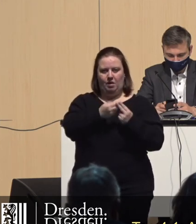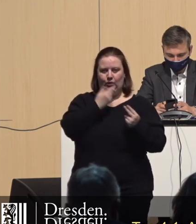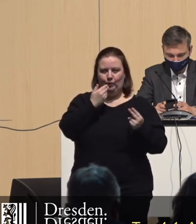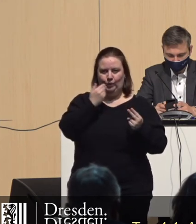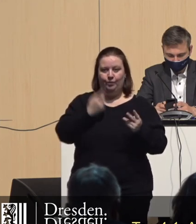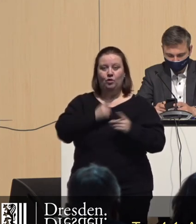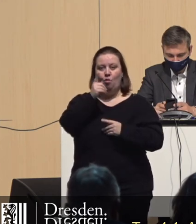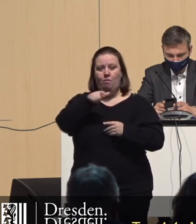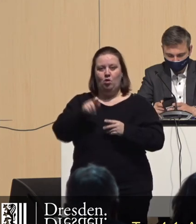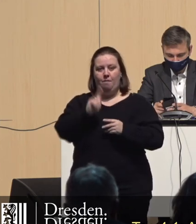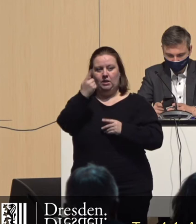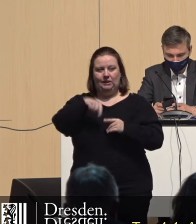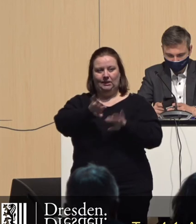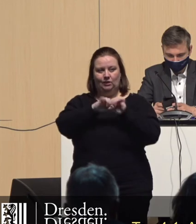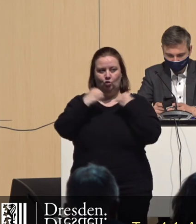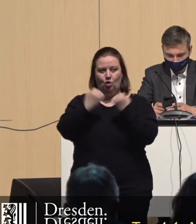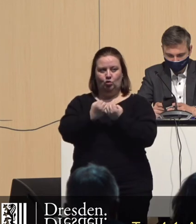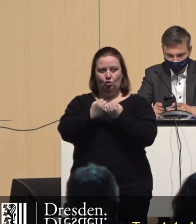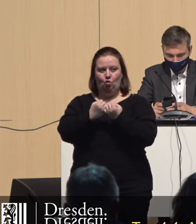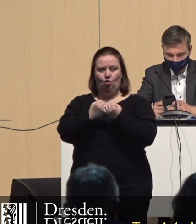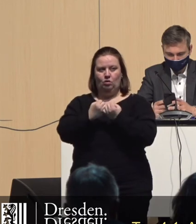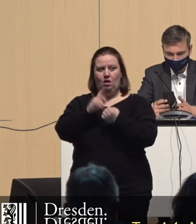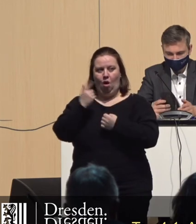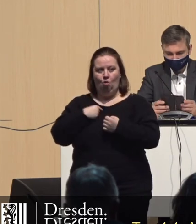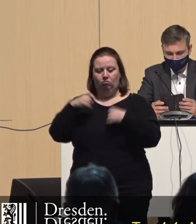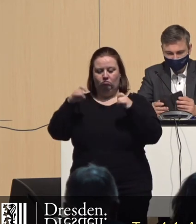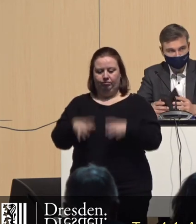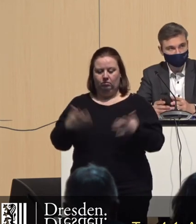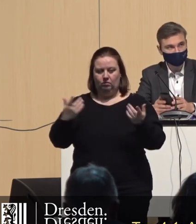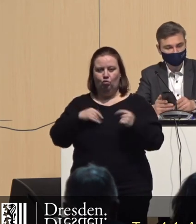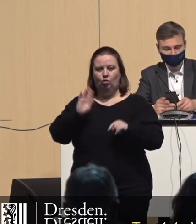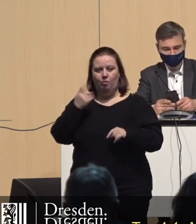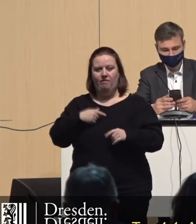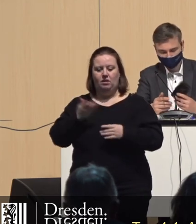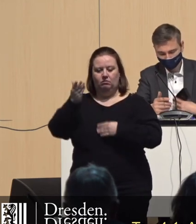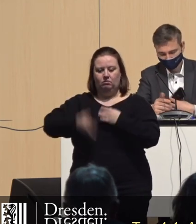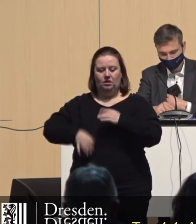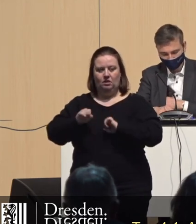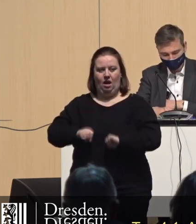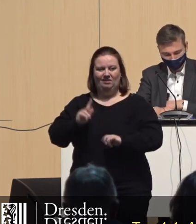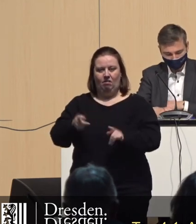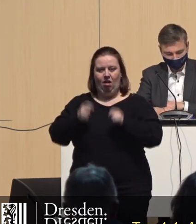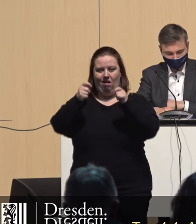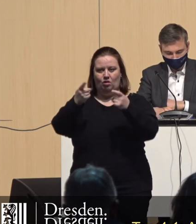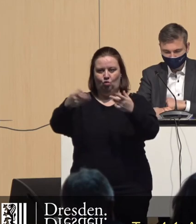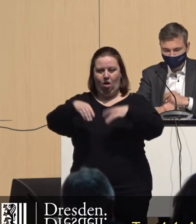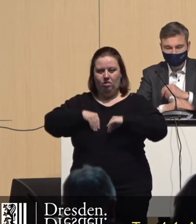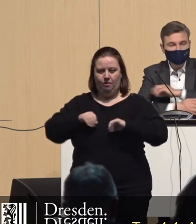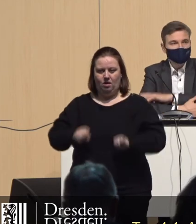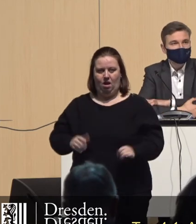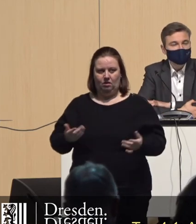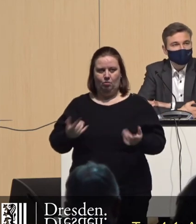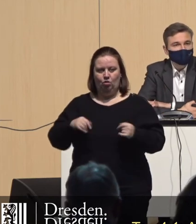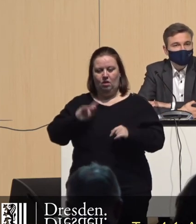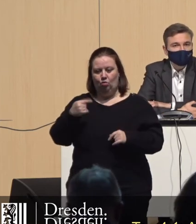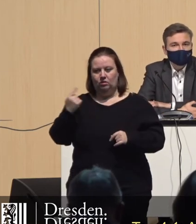Der Oberbürgermeister hat in dieser Situation auch komplett versagt. Er hätte das mit seiner Stimme unterbinden können, dass dieser Antrag so angenommen wird,